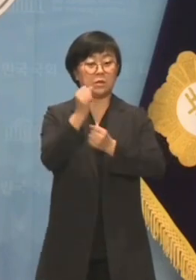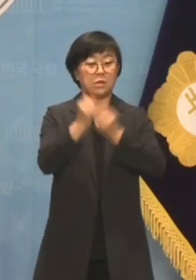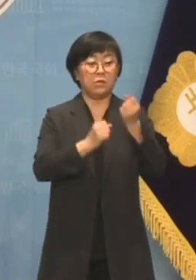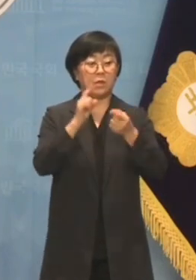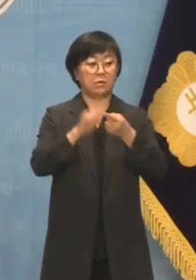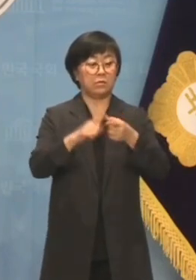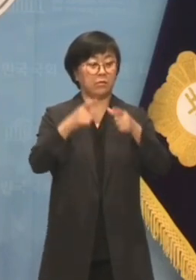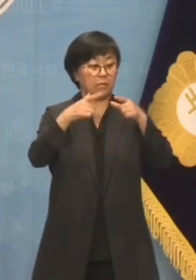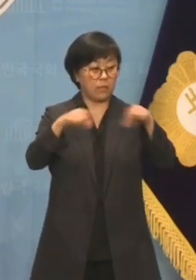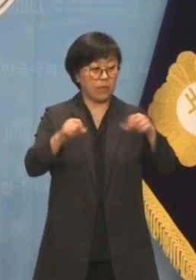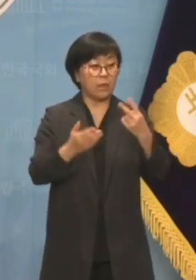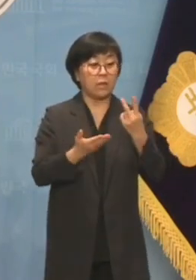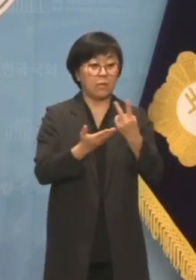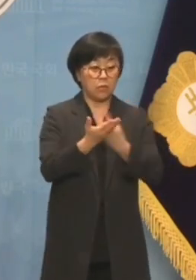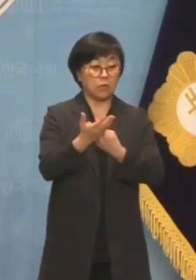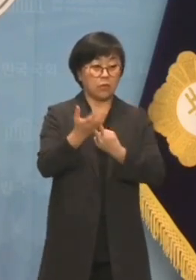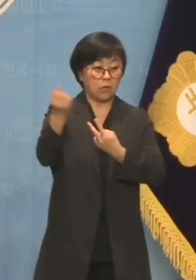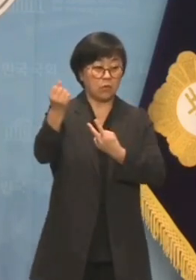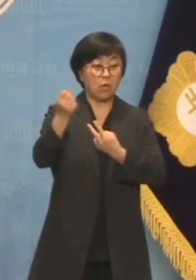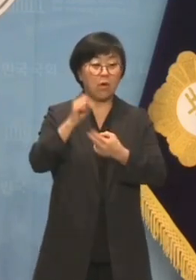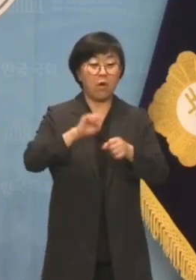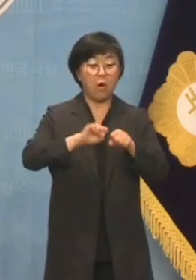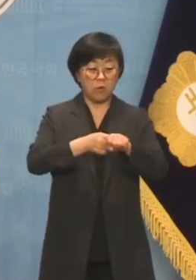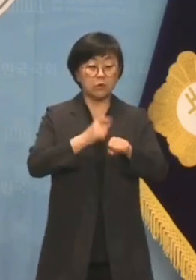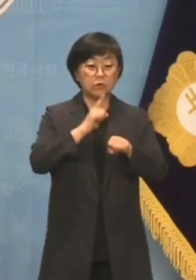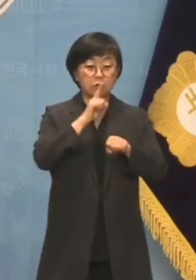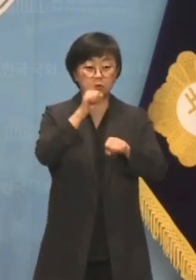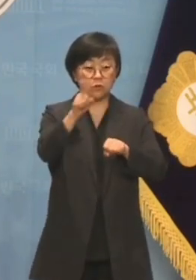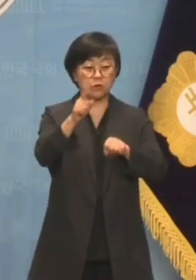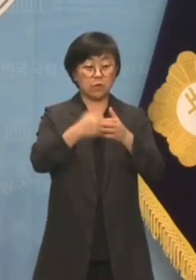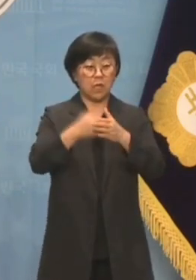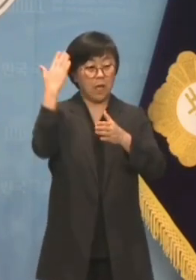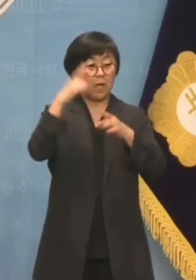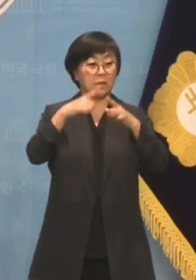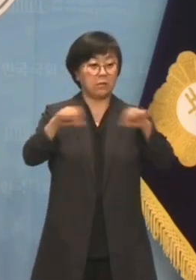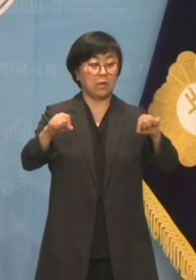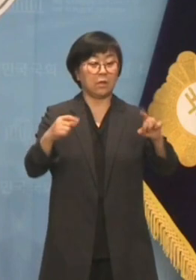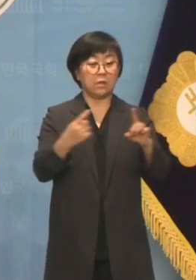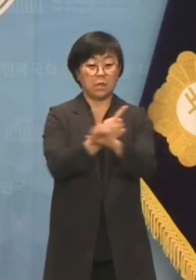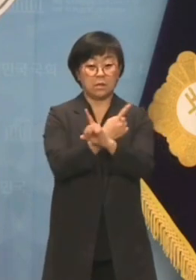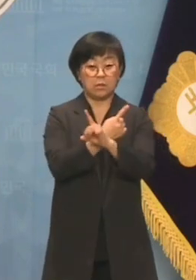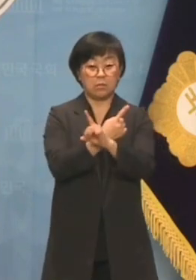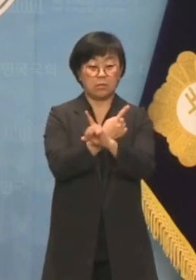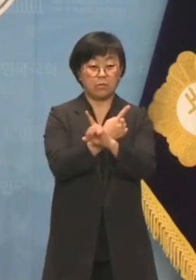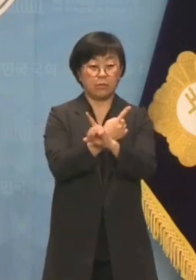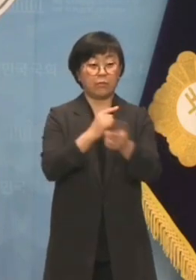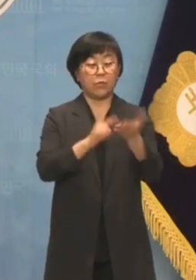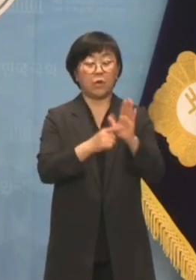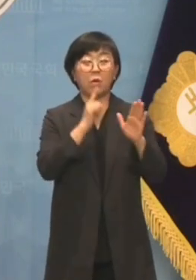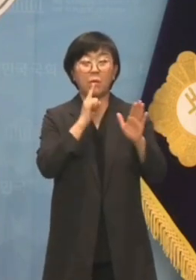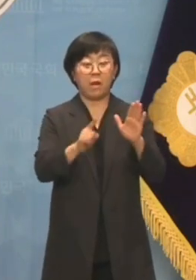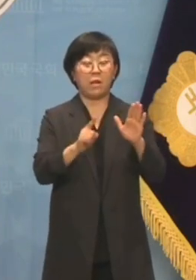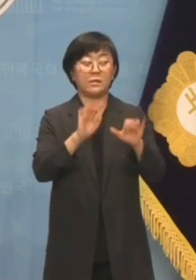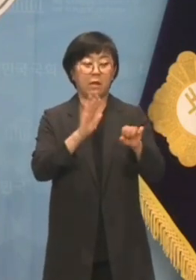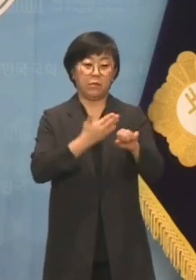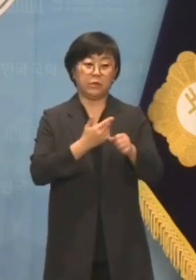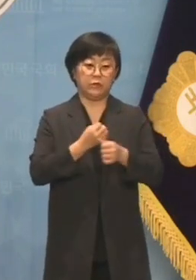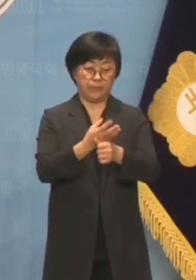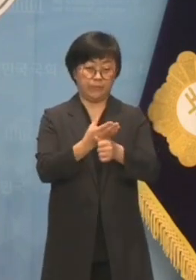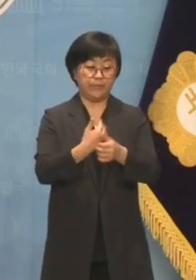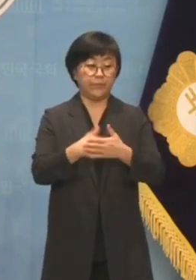일본의 독도 영유권 억지 주장이 한일관계 개선의 징표라고 했다고 왜곡했습니다.